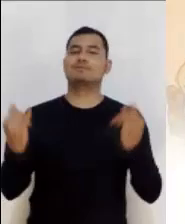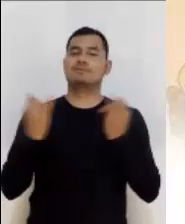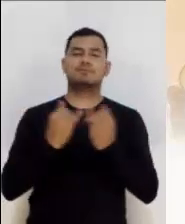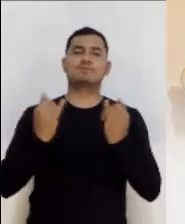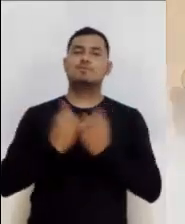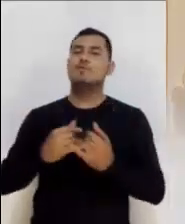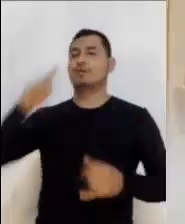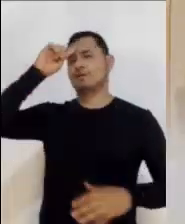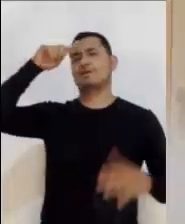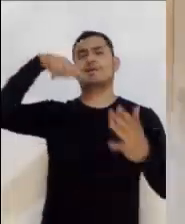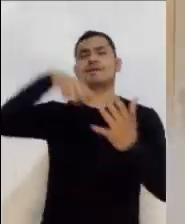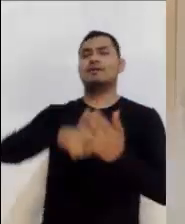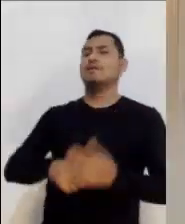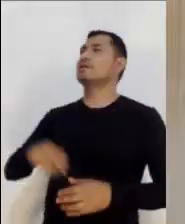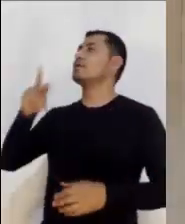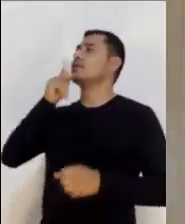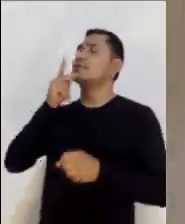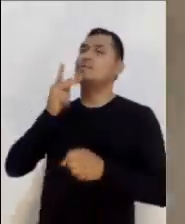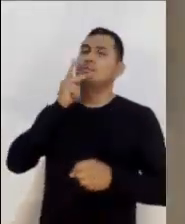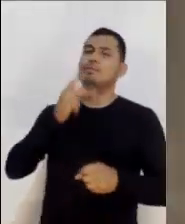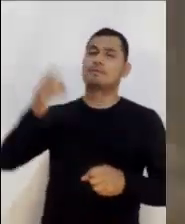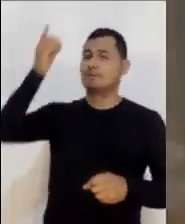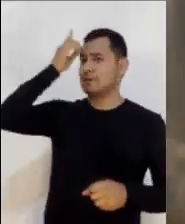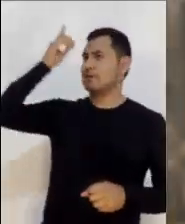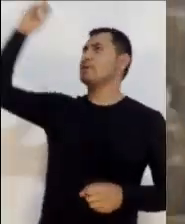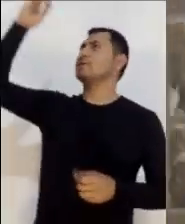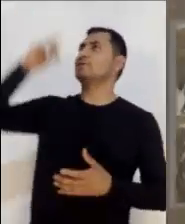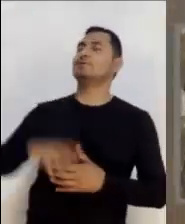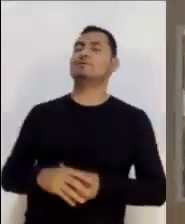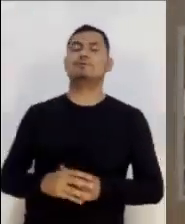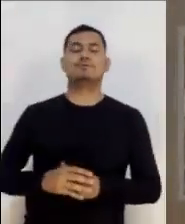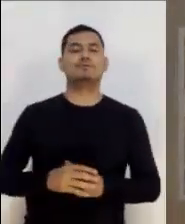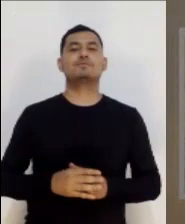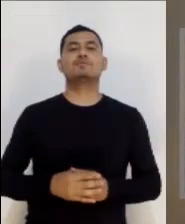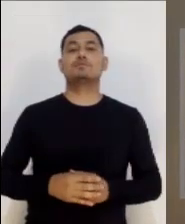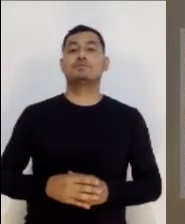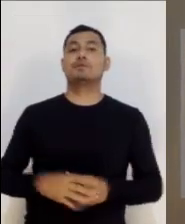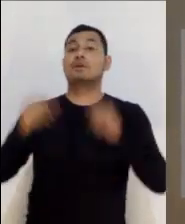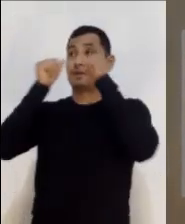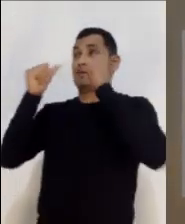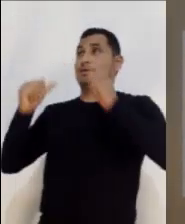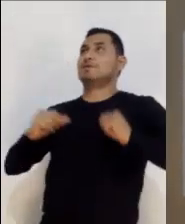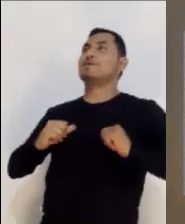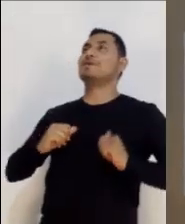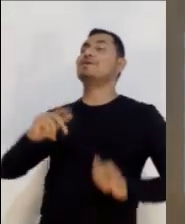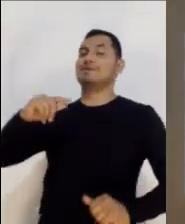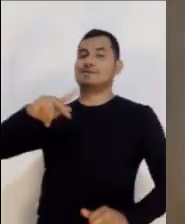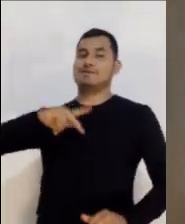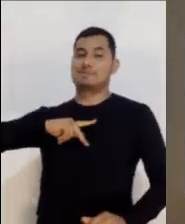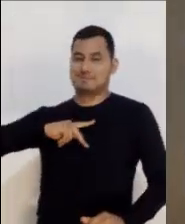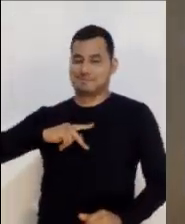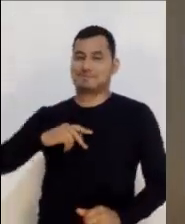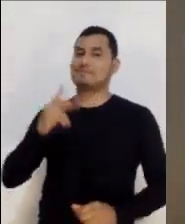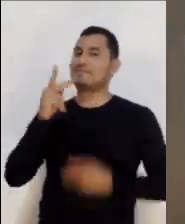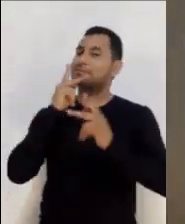al 50. En aquel tiempo exclamó Jesús con fuerte voz, El que cree en mí,